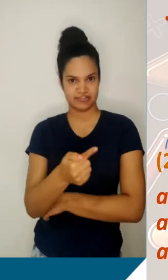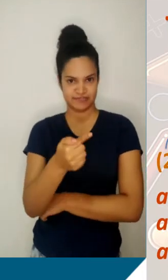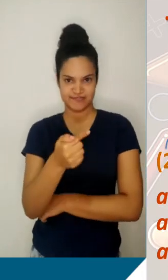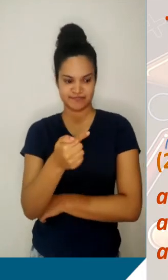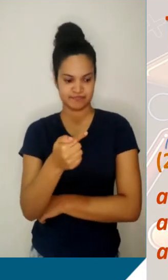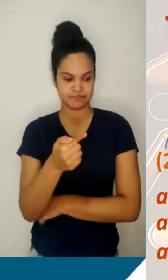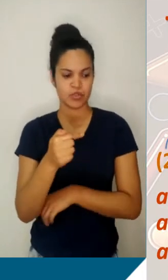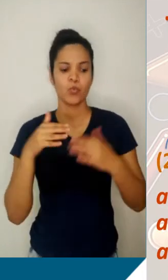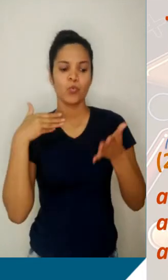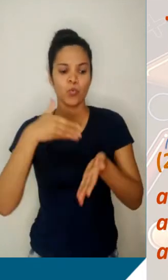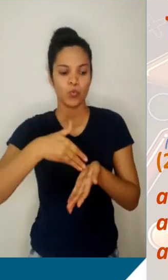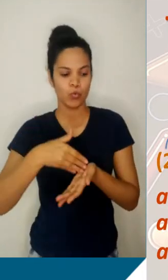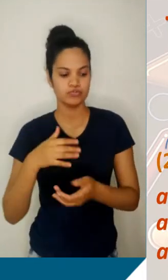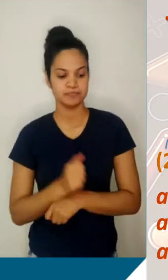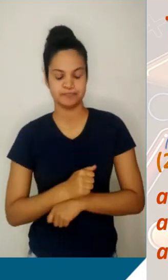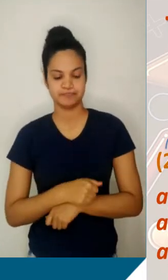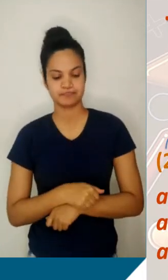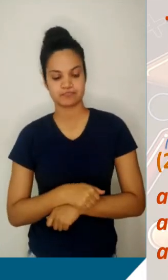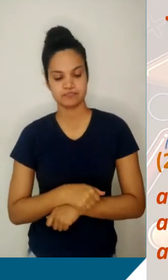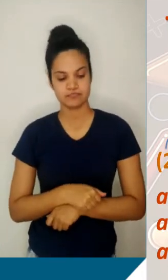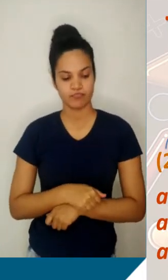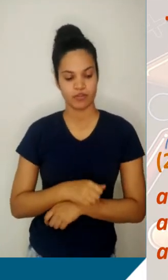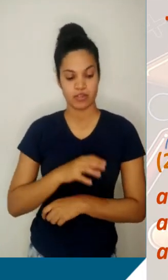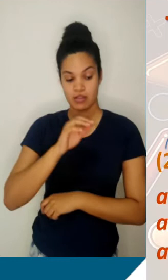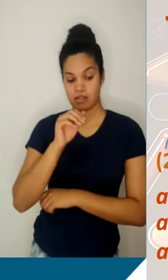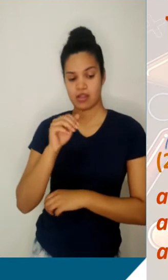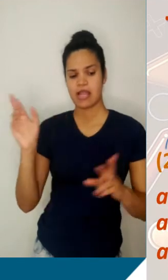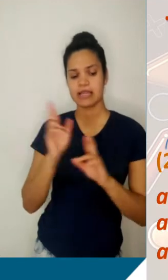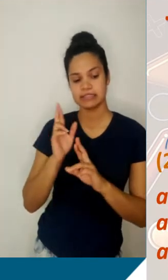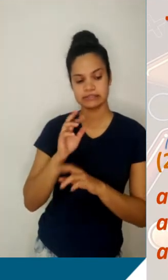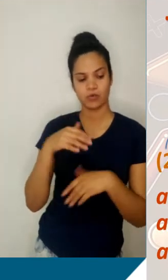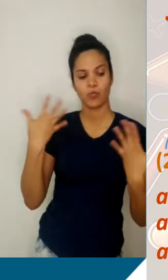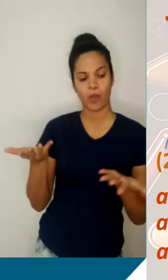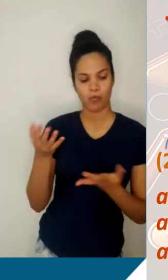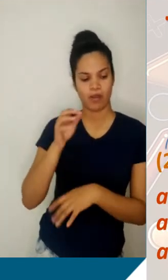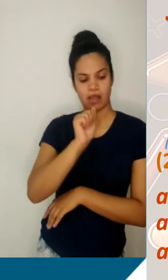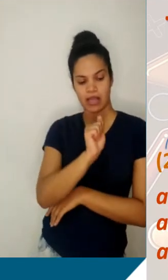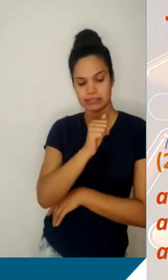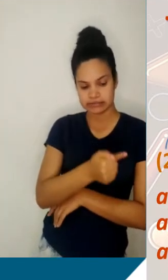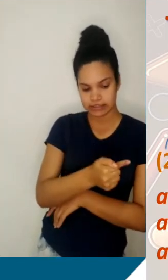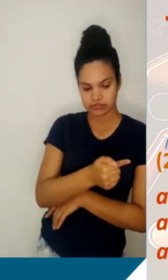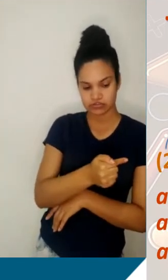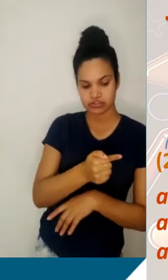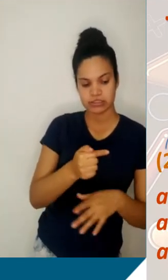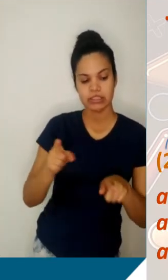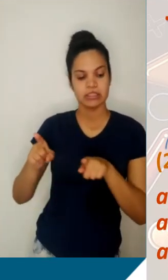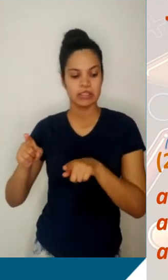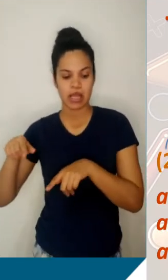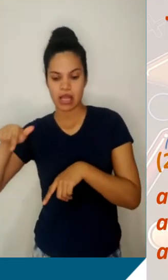desafio, como que ficaria a relação entre o A7, as razões, e o A11?